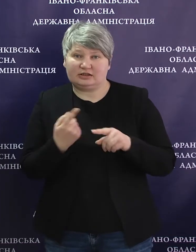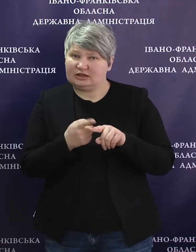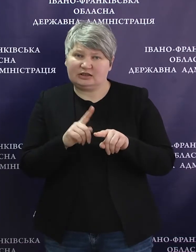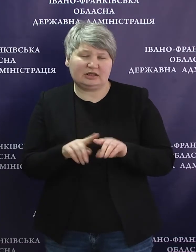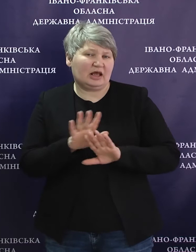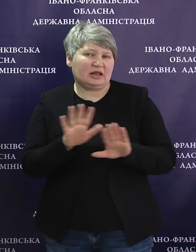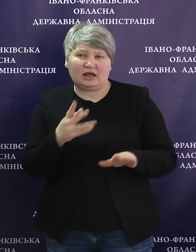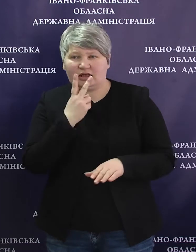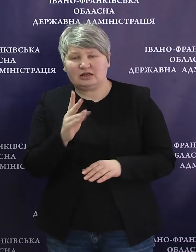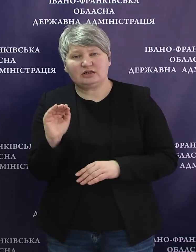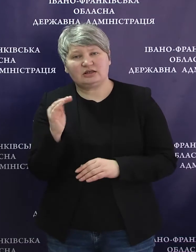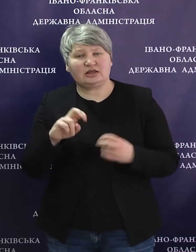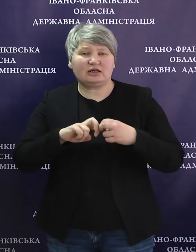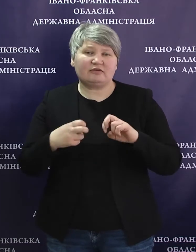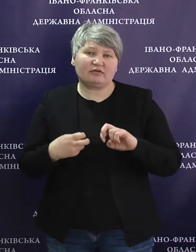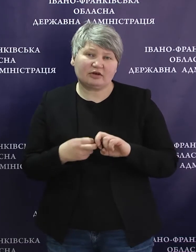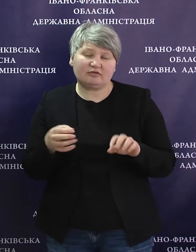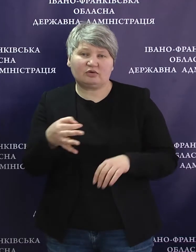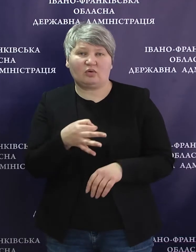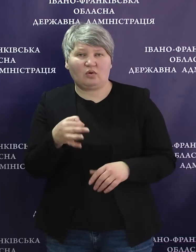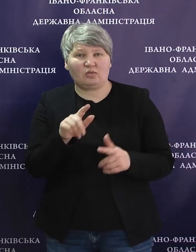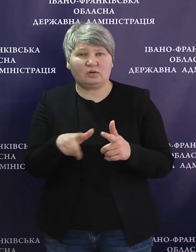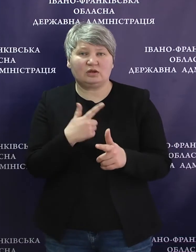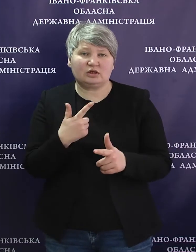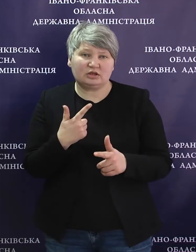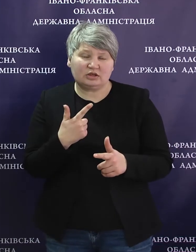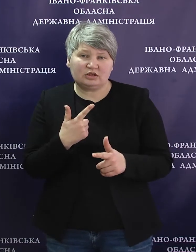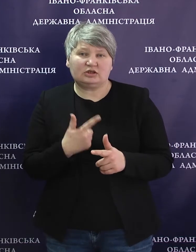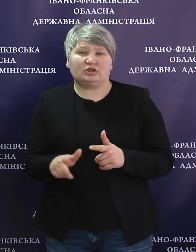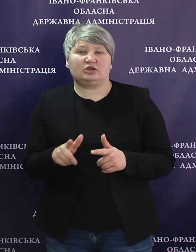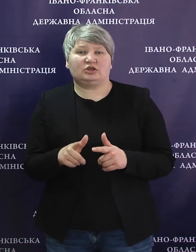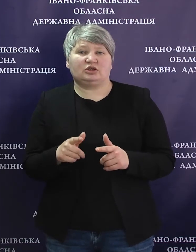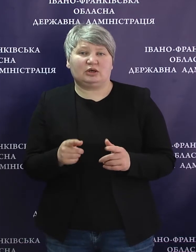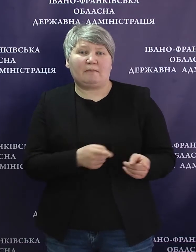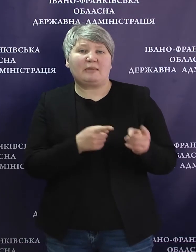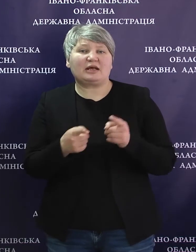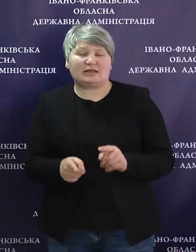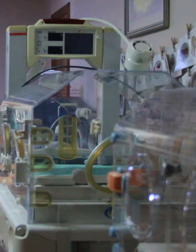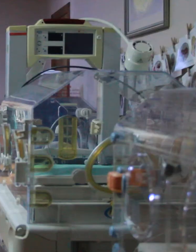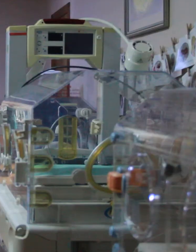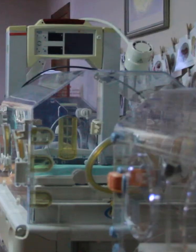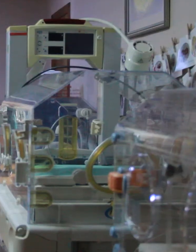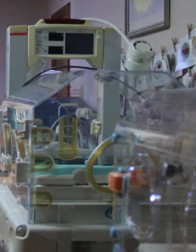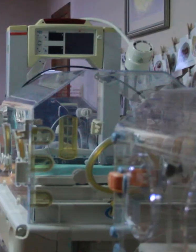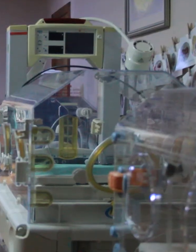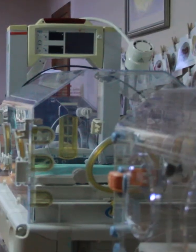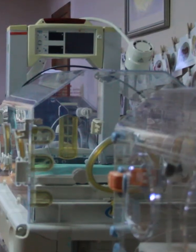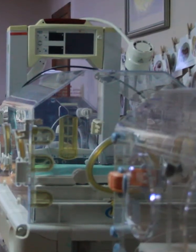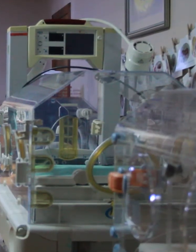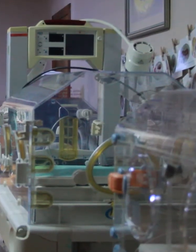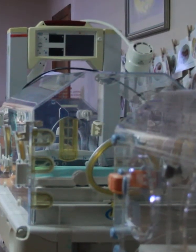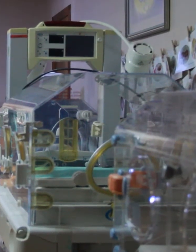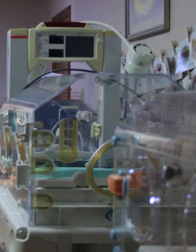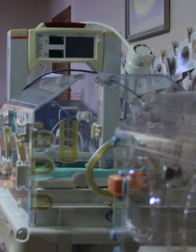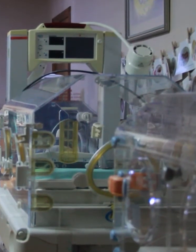незалежно, чи дитина з Івано-Франківської області, чи з внутрішнього переміщення особи. Однак, зазначає